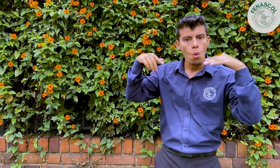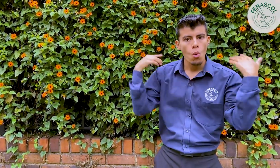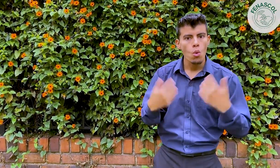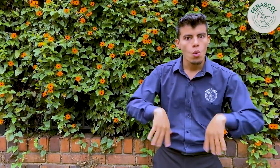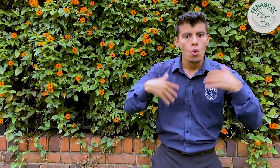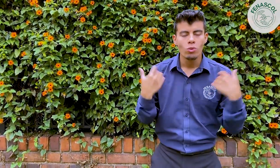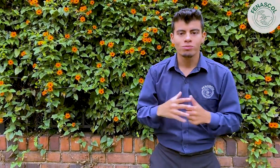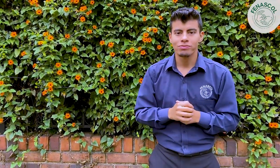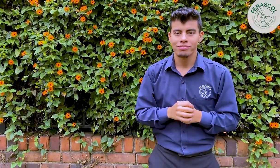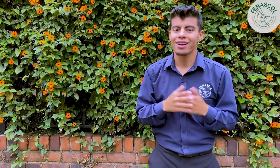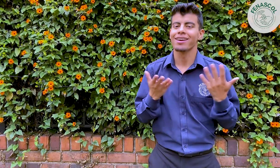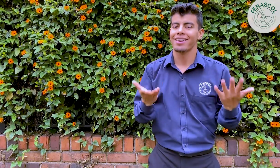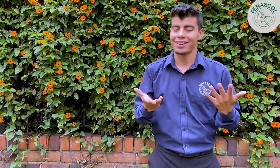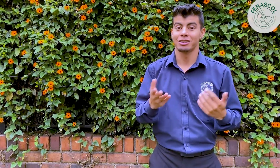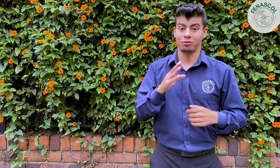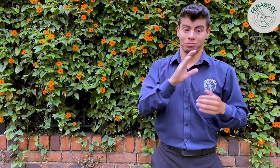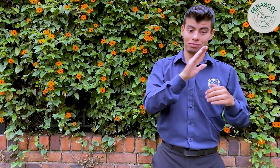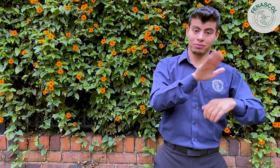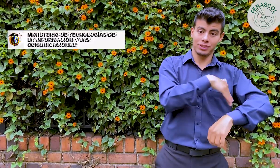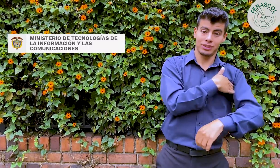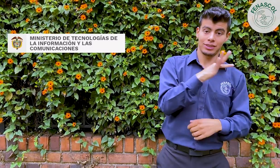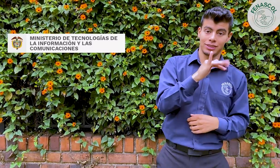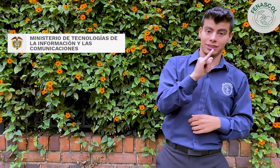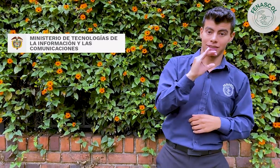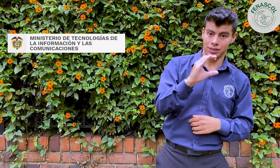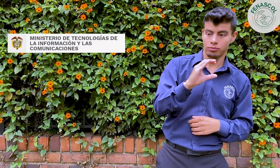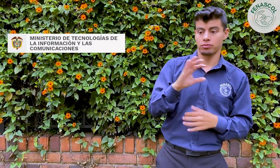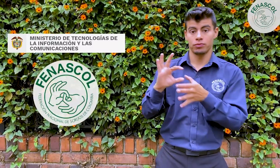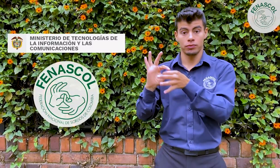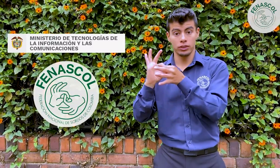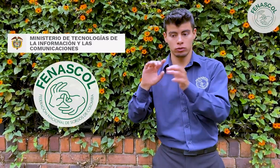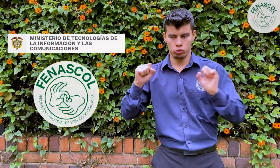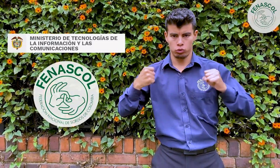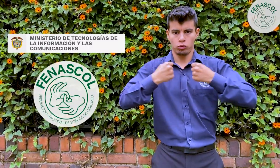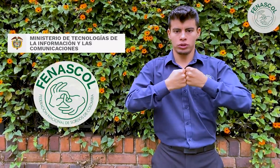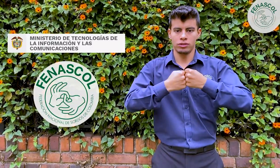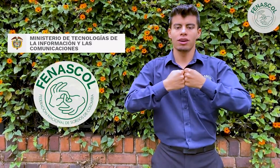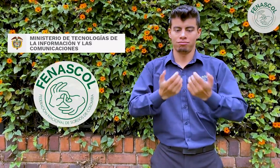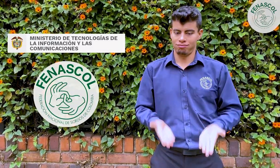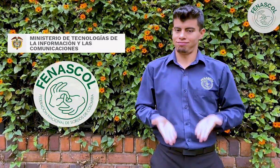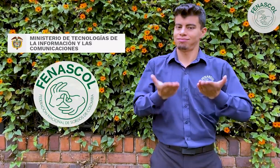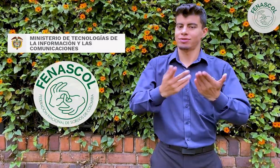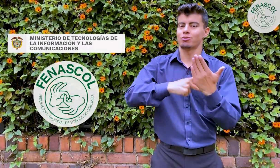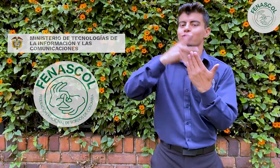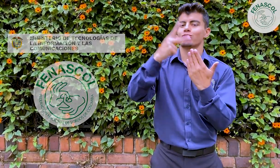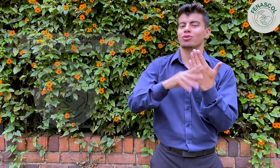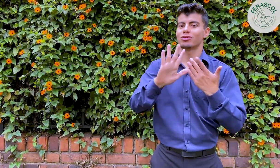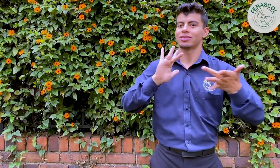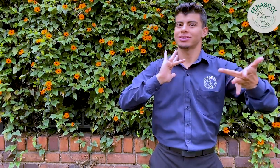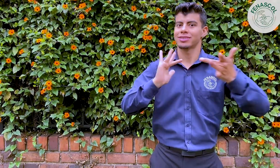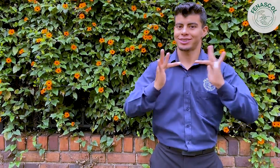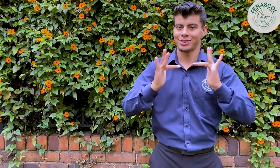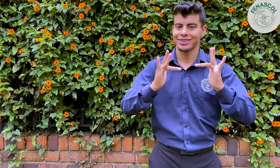¡Wow! Mintic en convenio con Fenascol continúan con este gran proyecto Centro de Relevo, el cual es para ustedes.